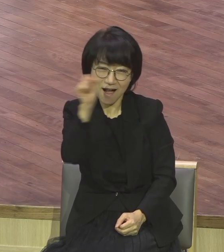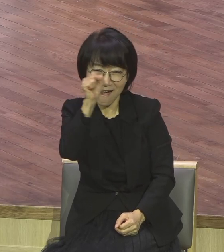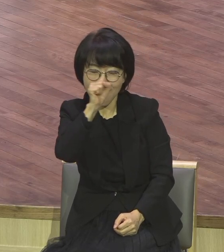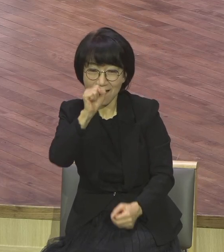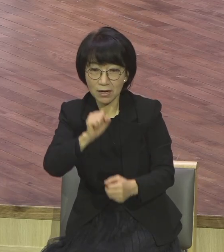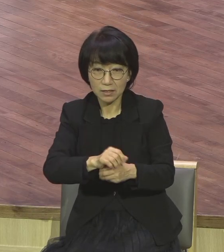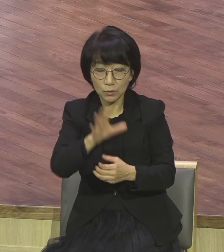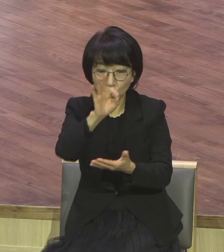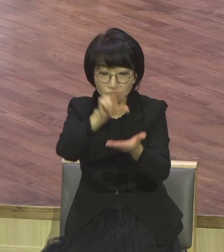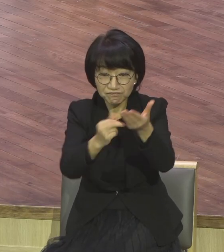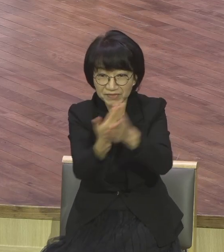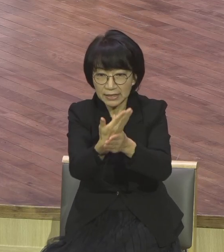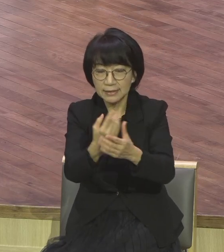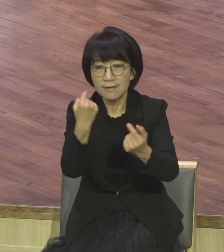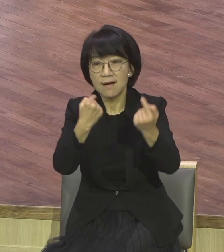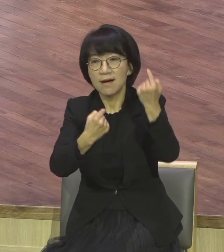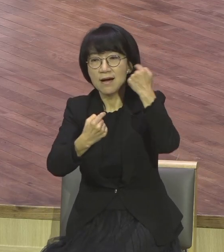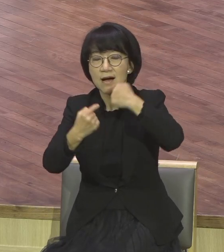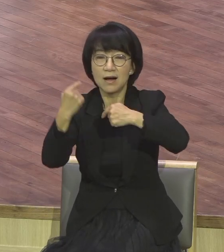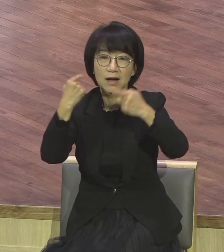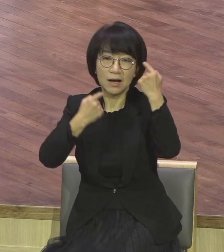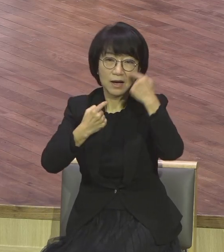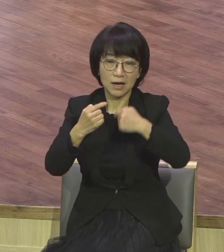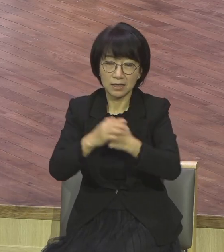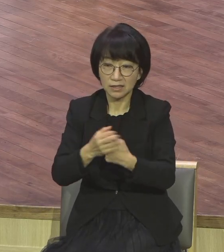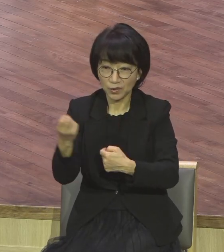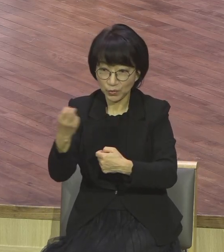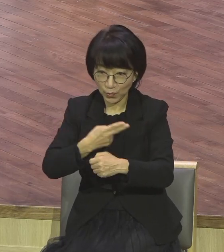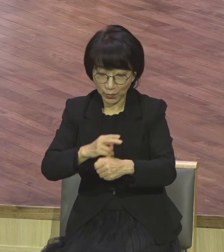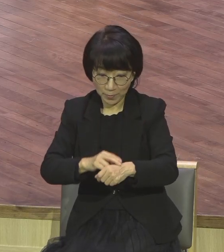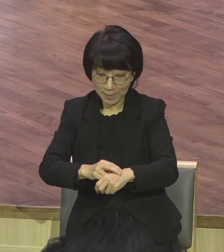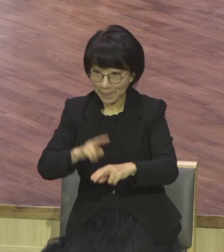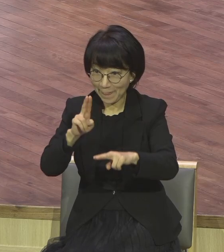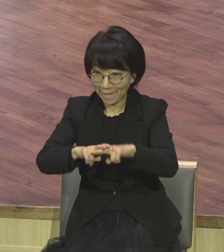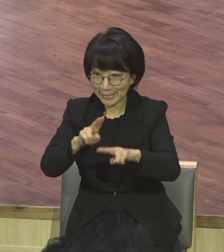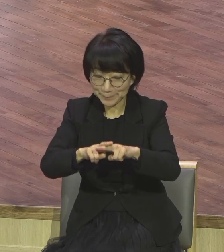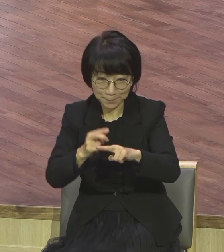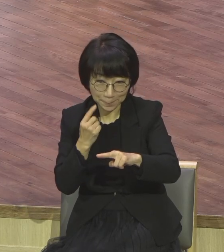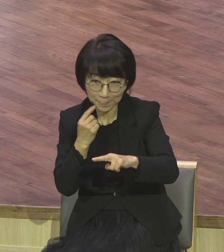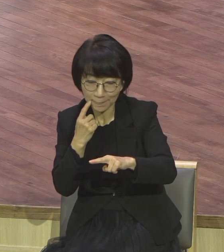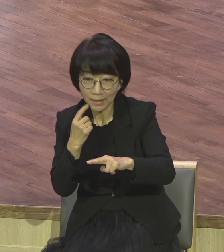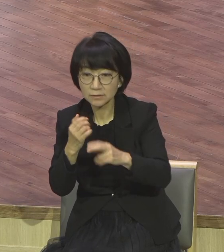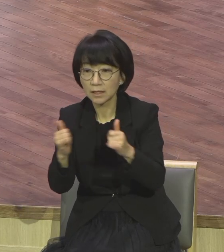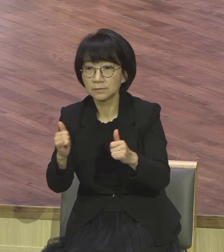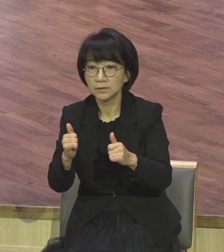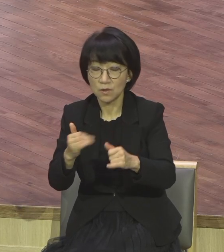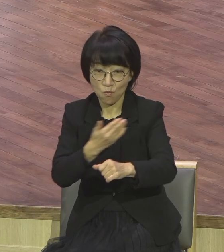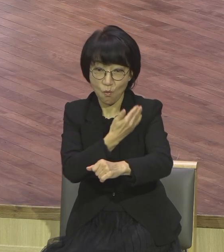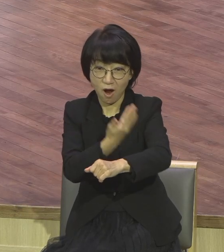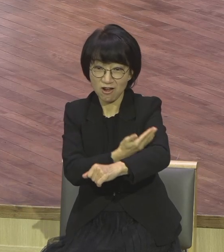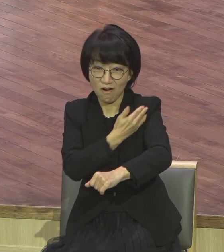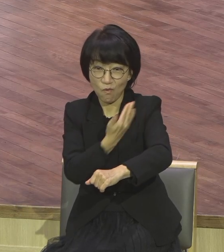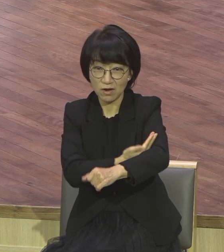그러니까 권력에 상처받은 사람은 자리를 좋아한다는 증거예요. 그게 그러니까 상처를 받는 거예요. 상처.